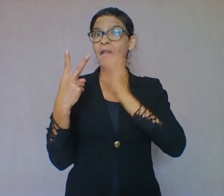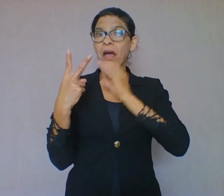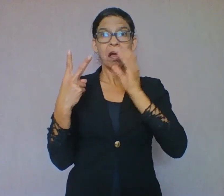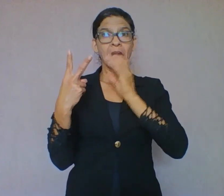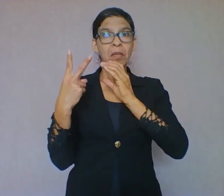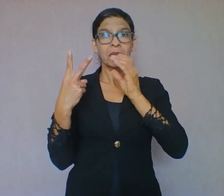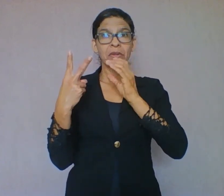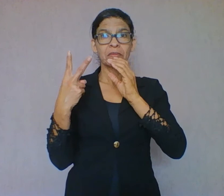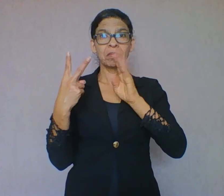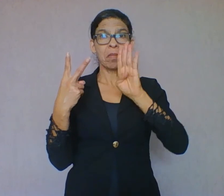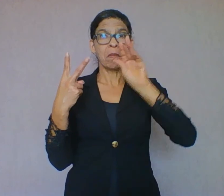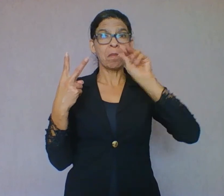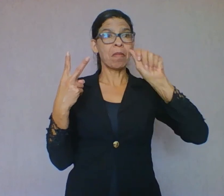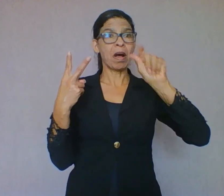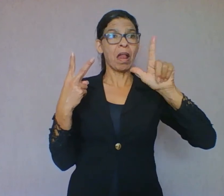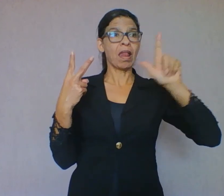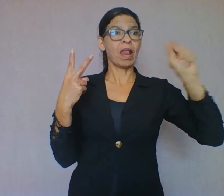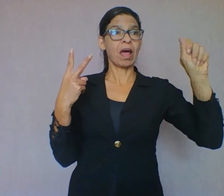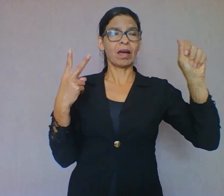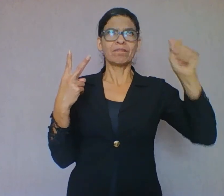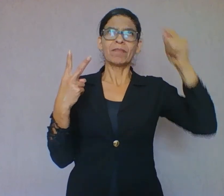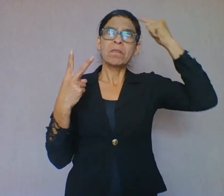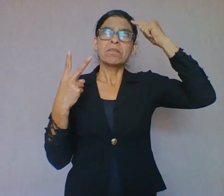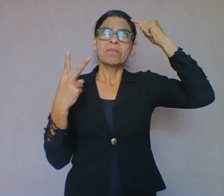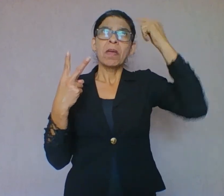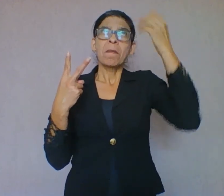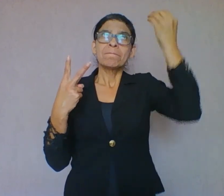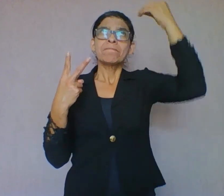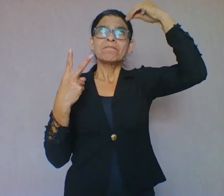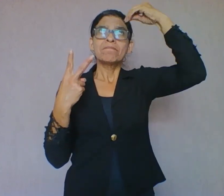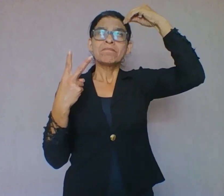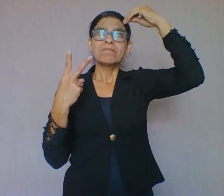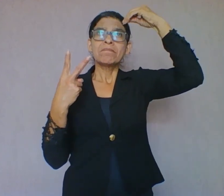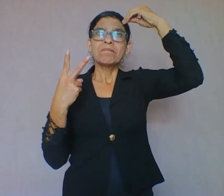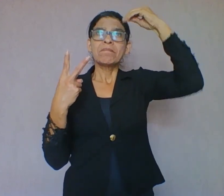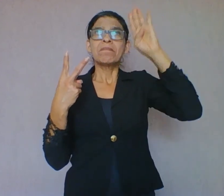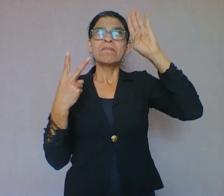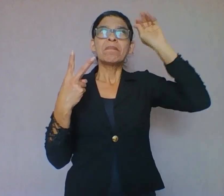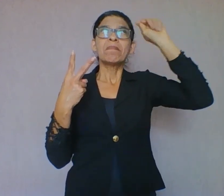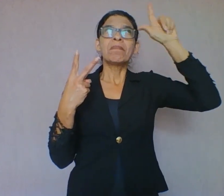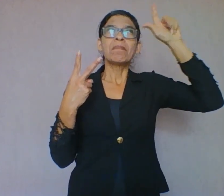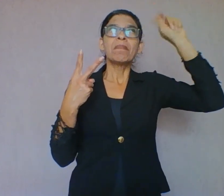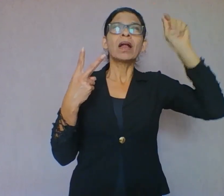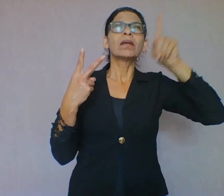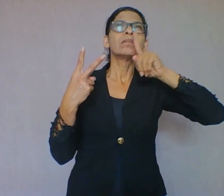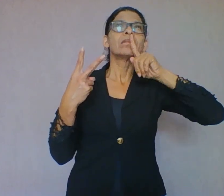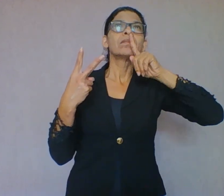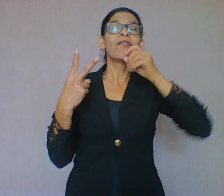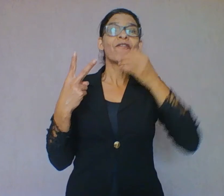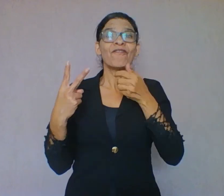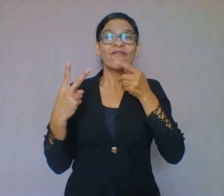Ele faz a soletração mentalmente e já fala a palavra. Então, eu tenho dois processos de leitura acontecendo